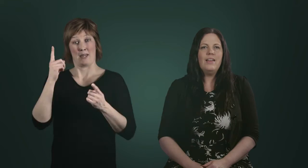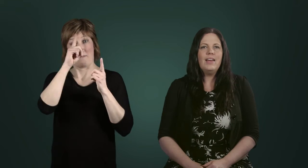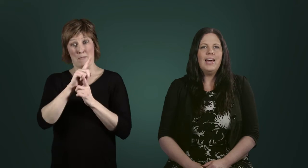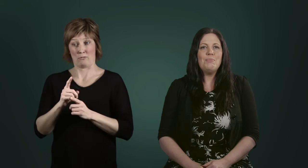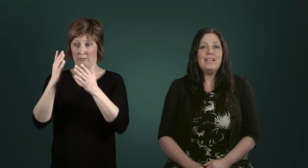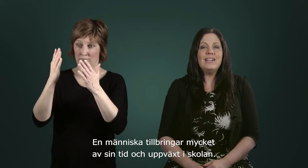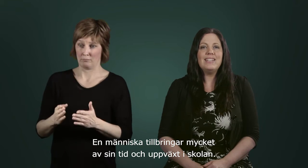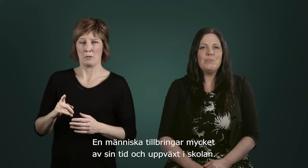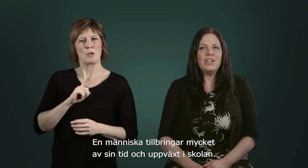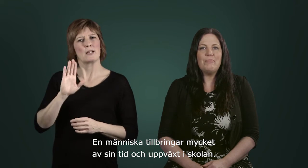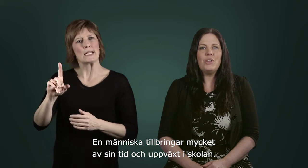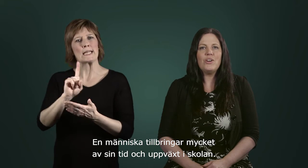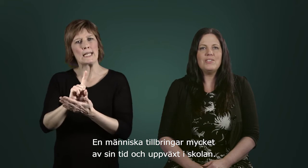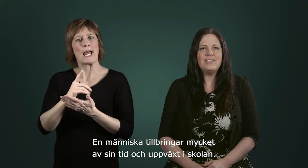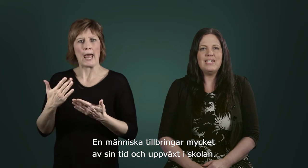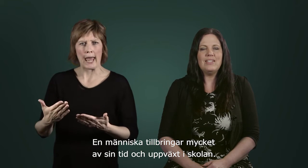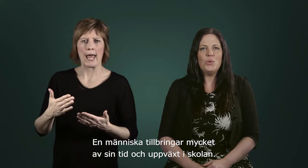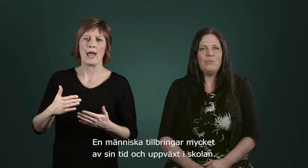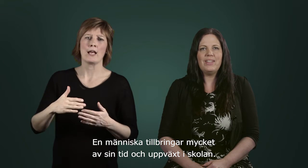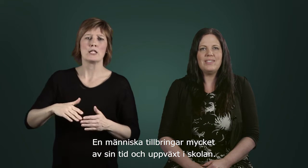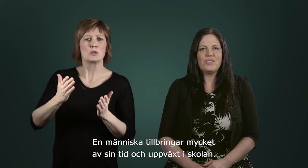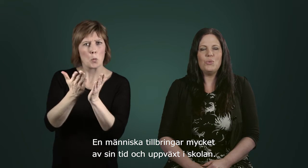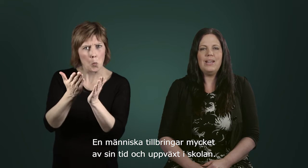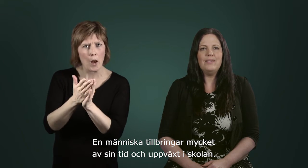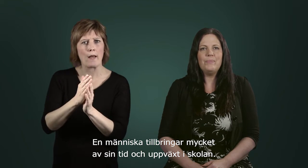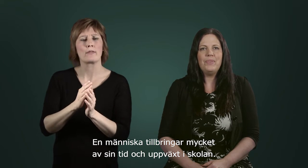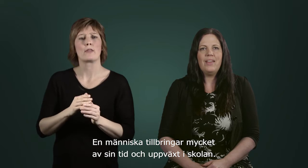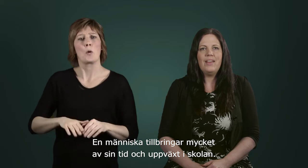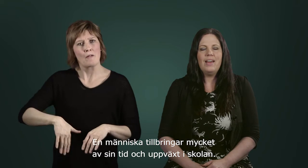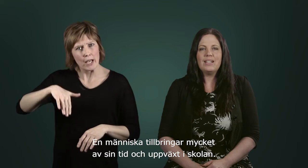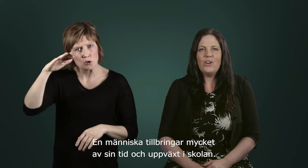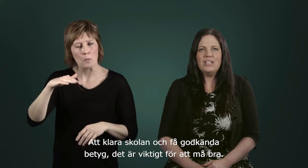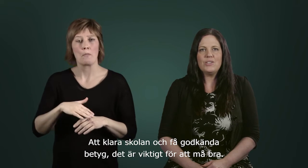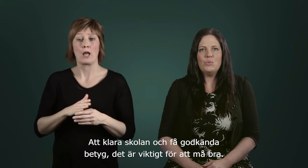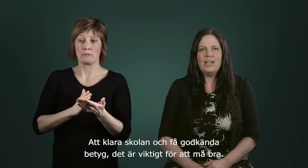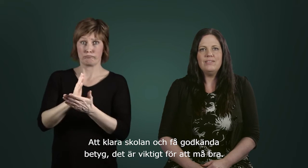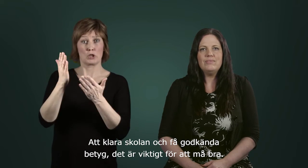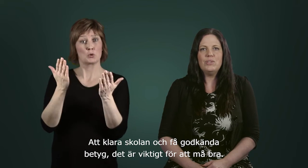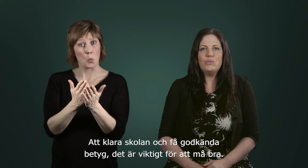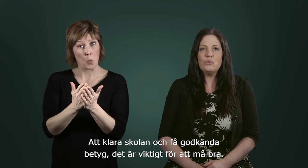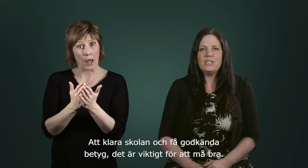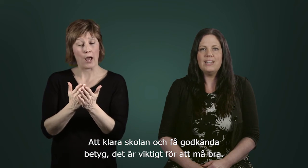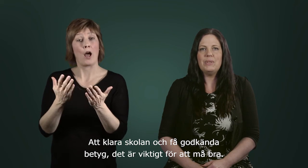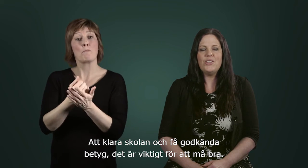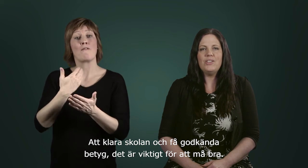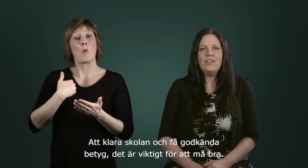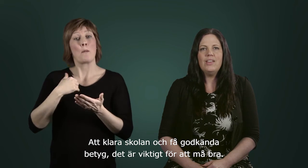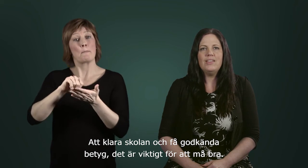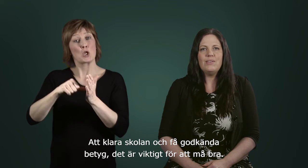En människa tillbringar mycket av sin tid och uppväxt i skolan. Att klara skolan och få godkända betyg är